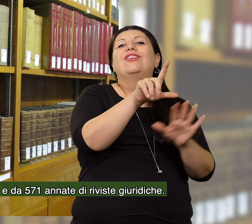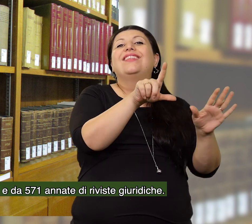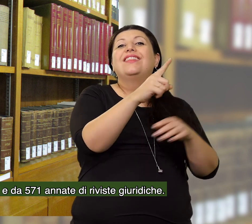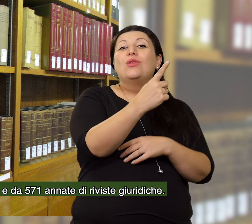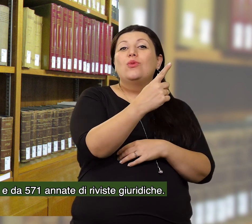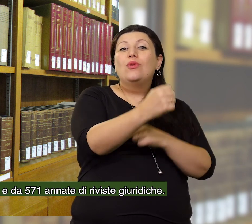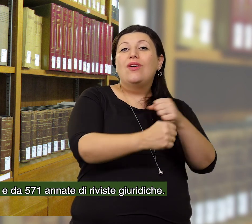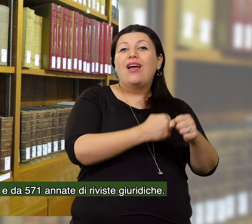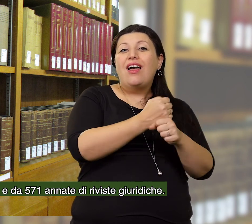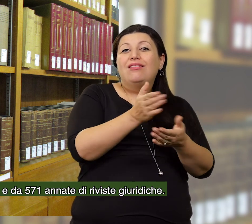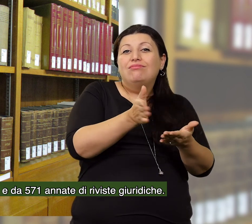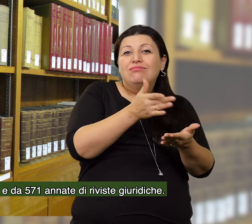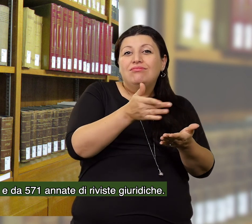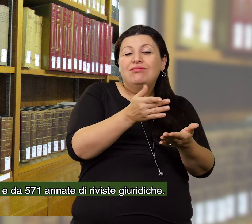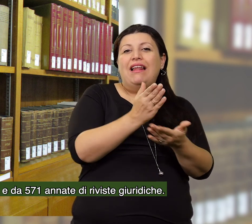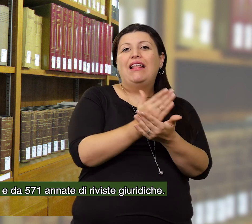di riviste giuridiche.